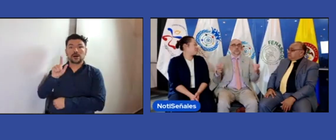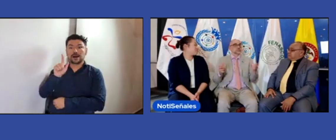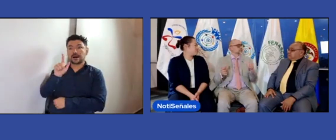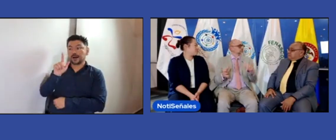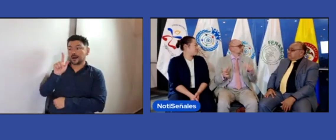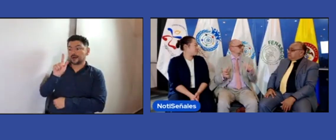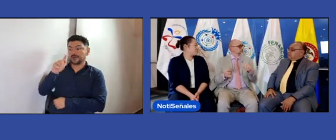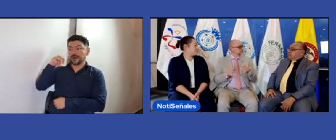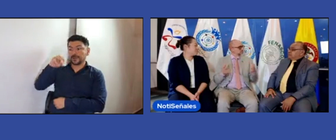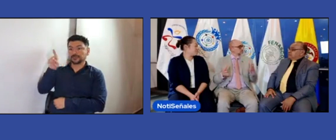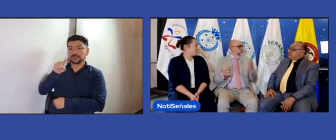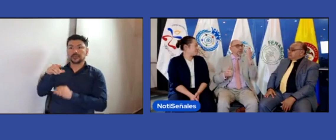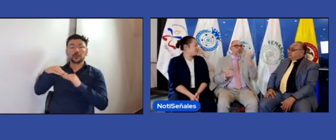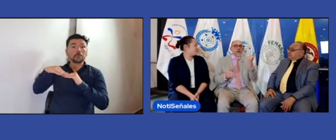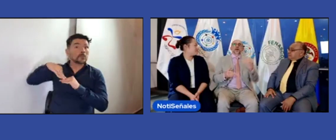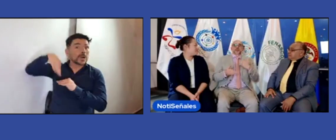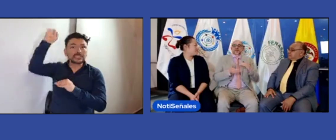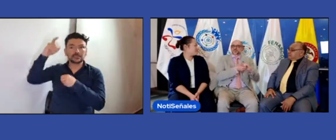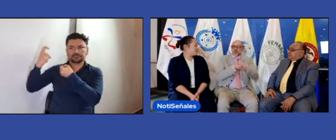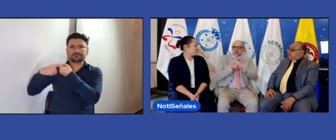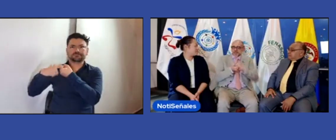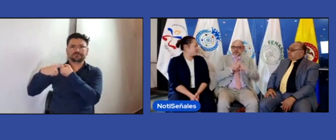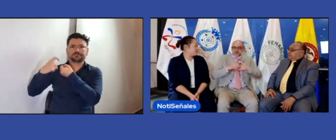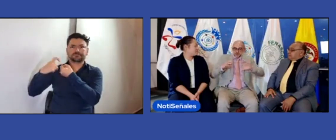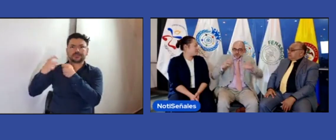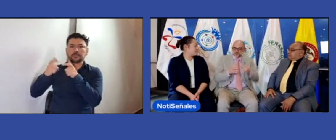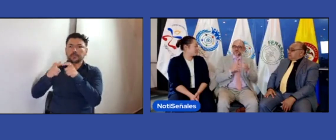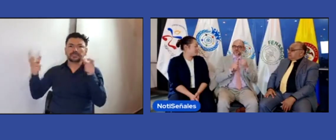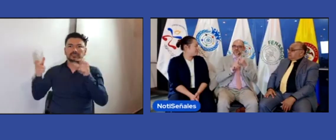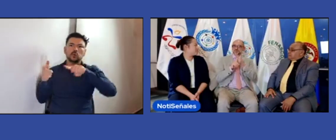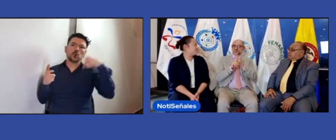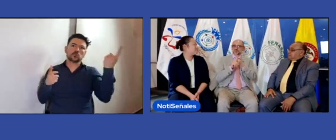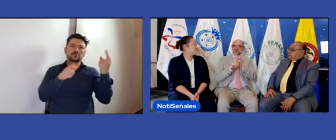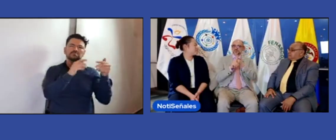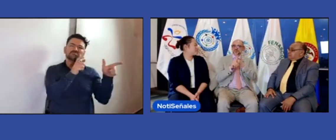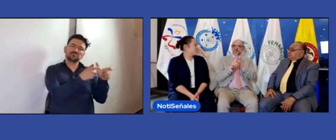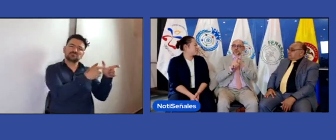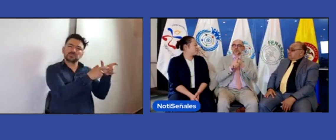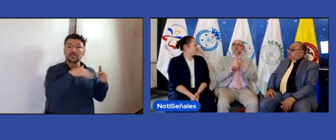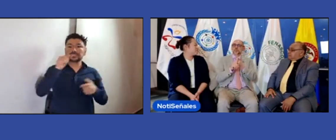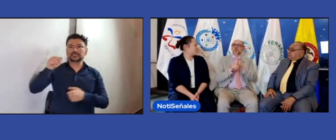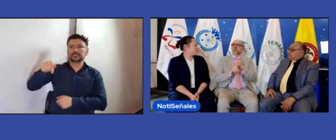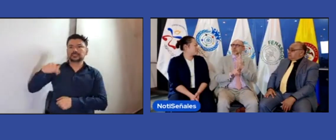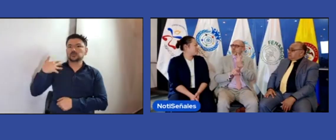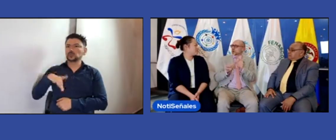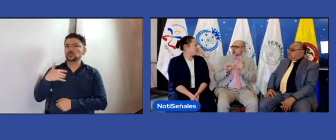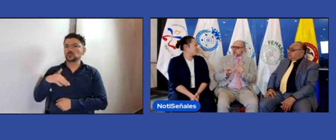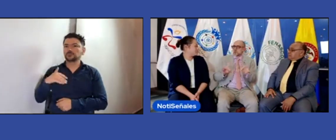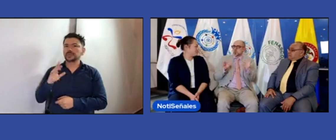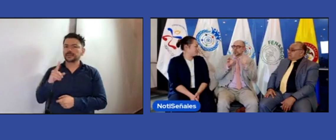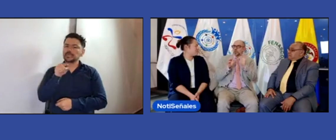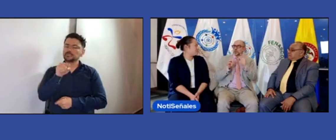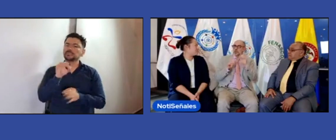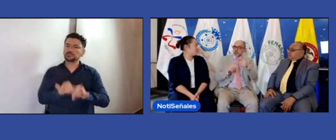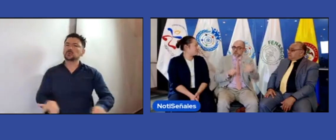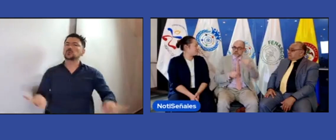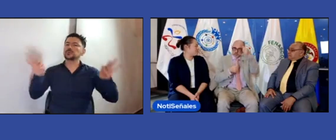somos la federación más grande que cuenta con más miembros en todo el mundo.